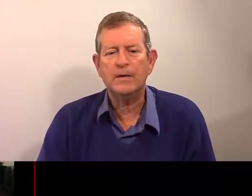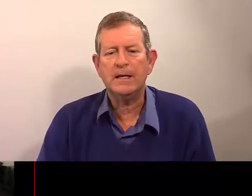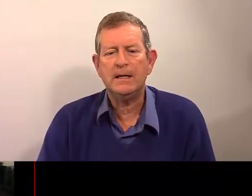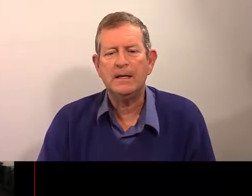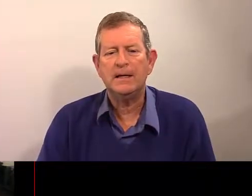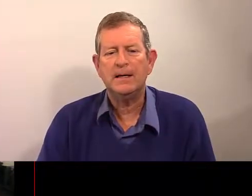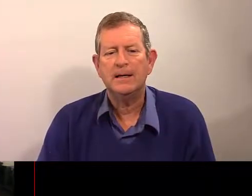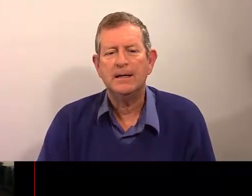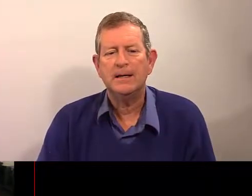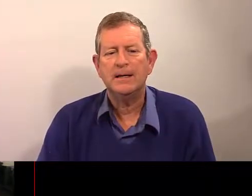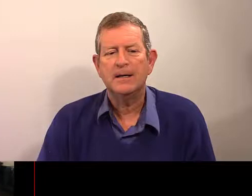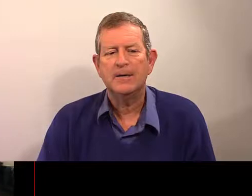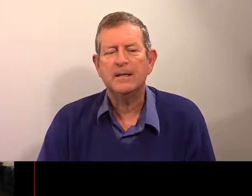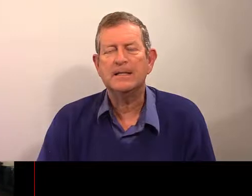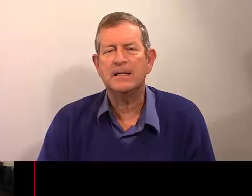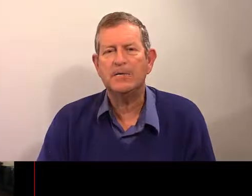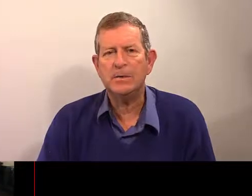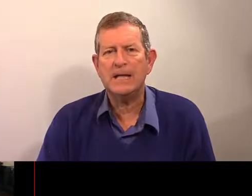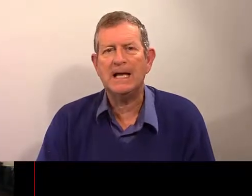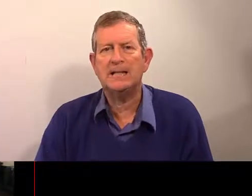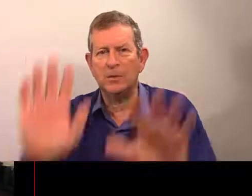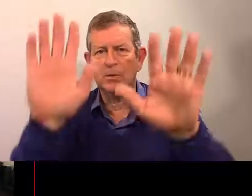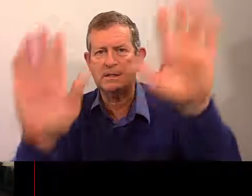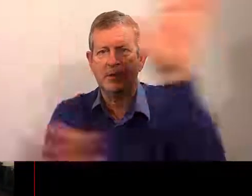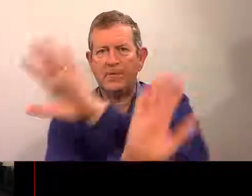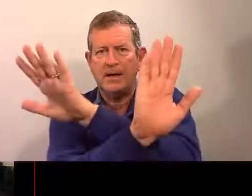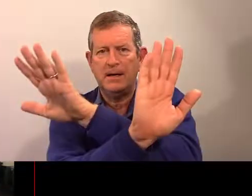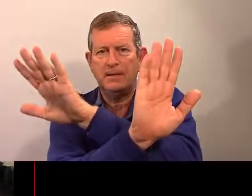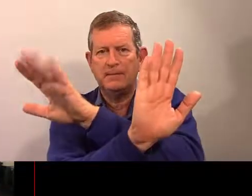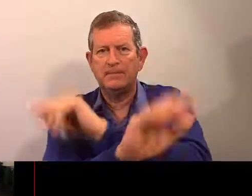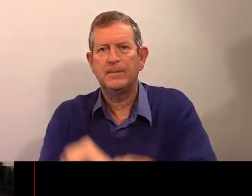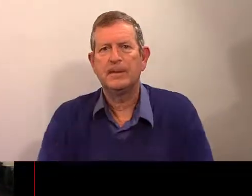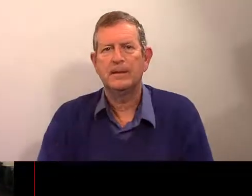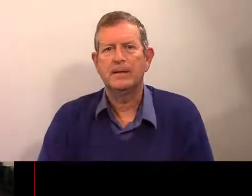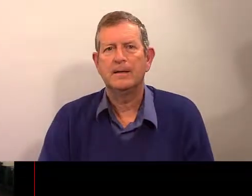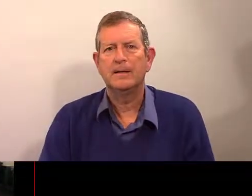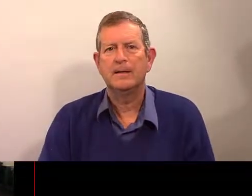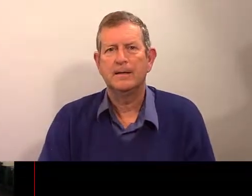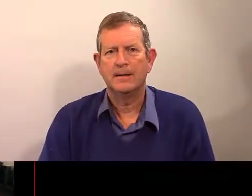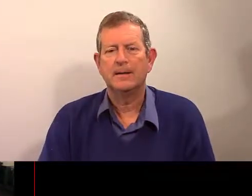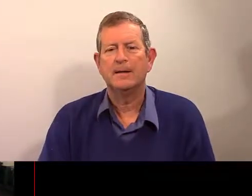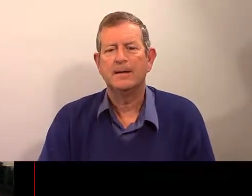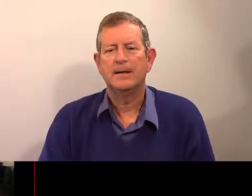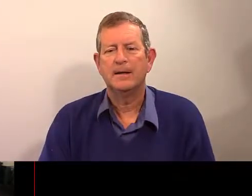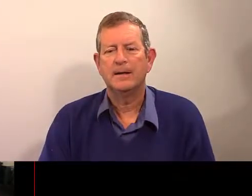vous vous souvenez ? Oui, c'était vous êtes, donc ça va faire...